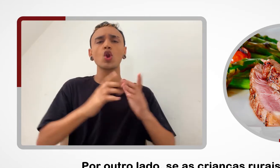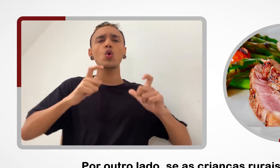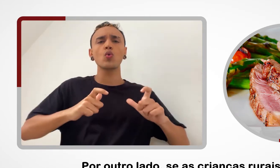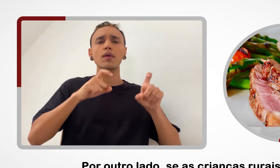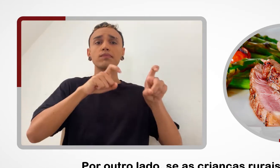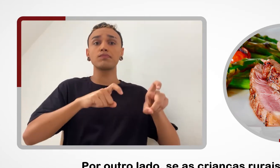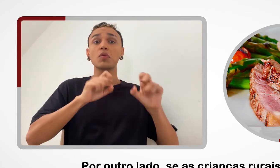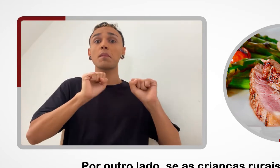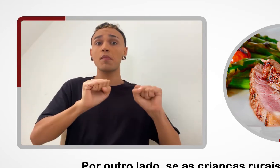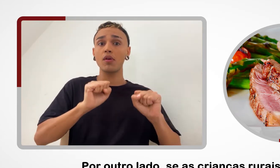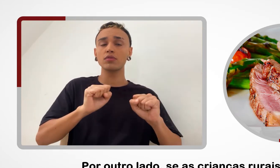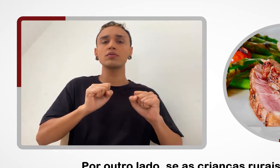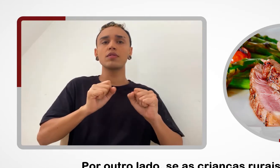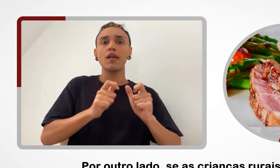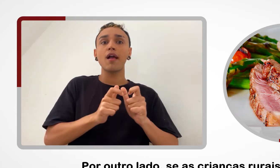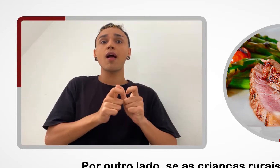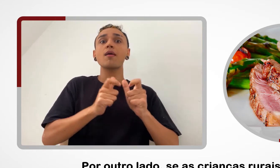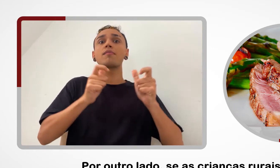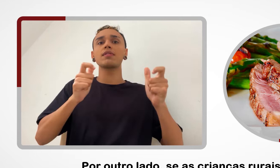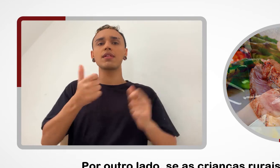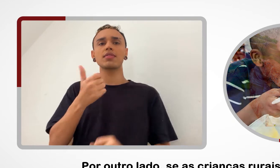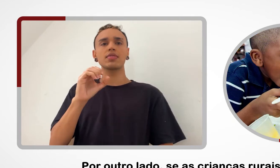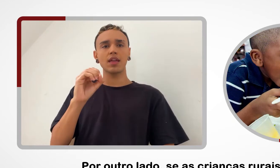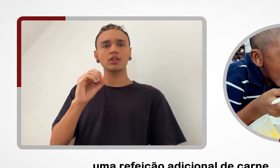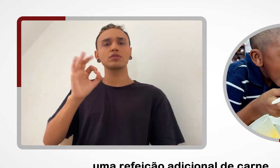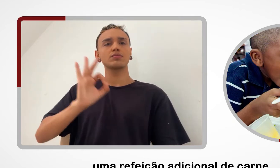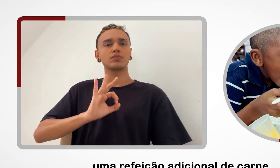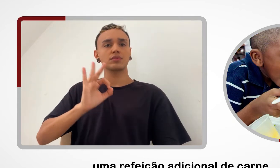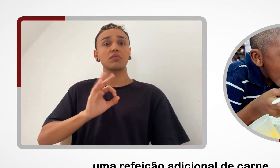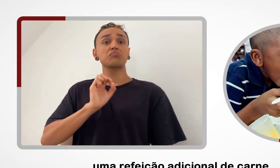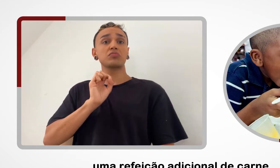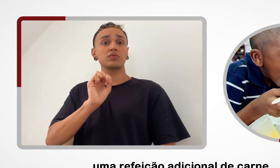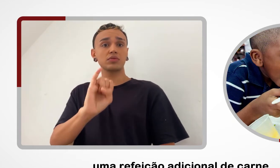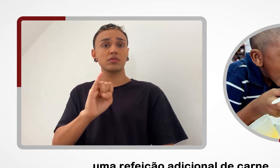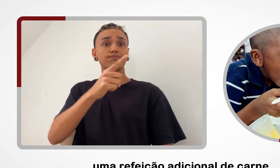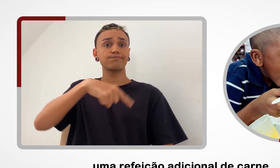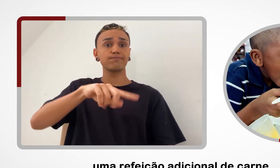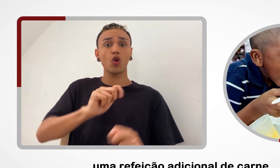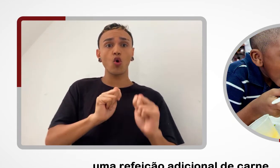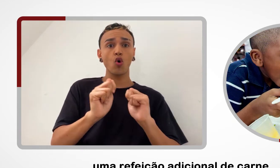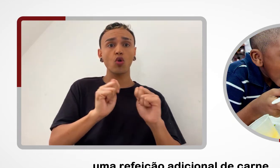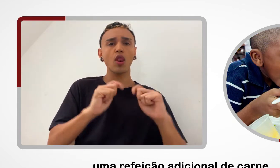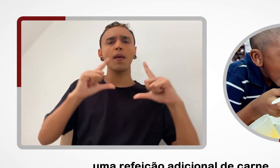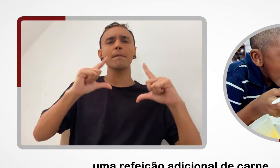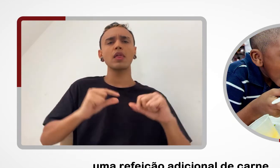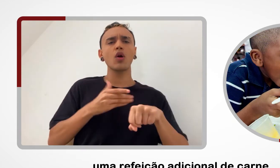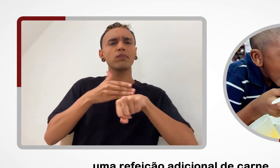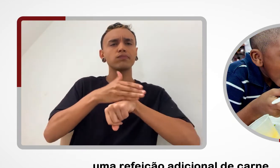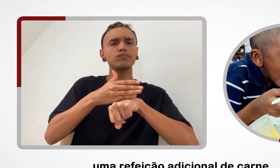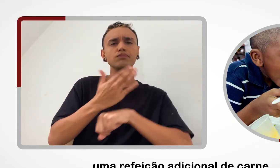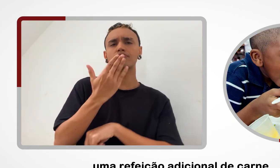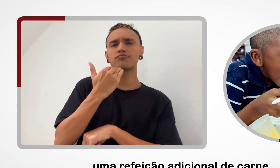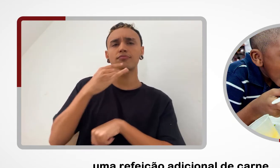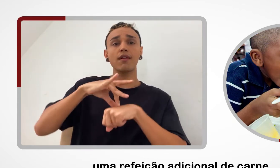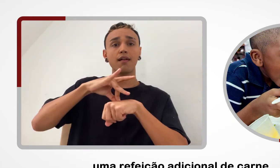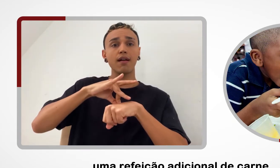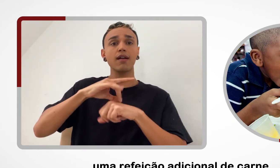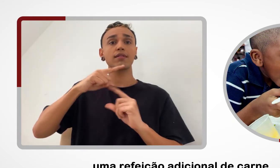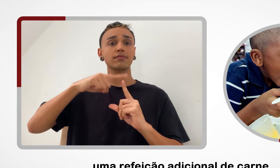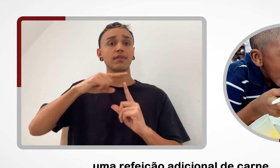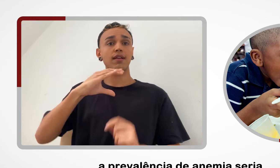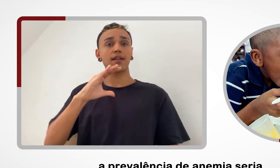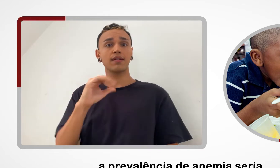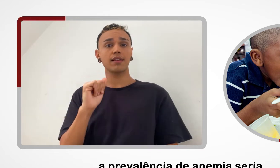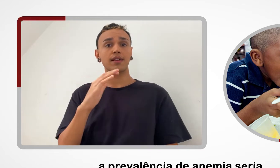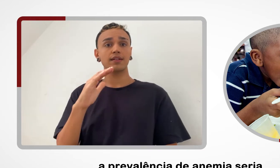rurais mais vulneráveis do Amazonas comessem uma refeição adicional de carne de caça a cada semana,